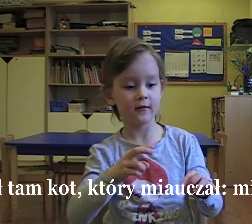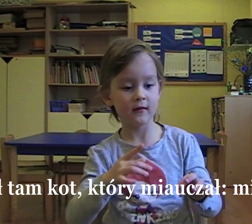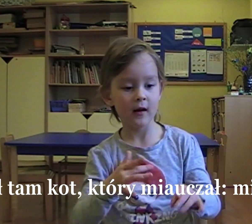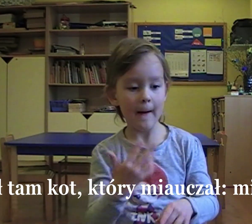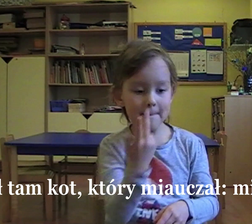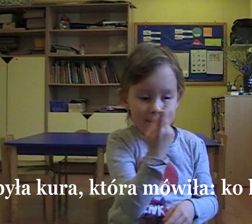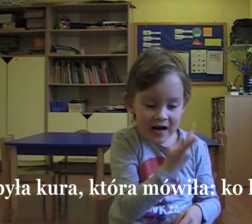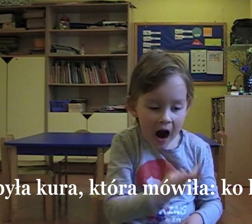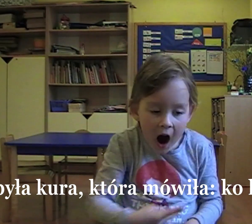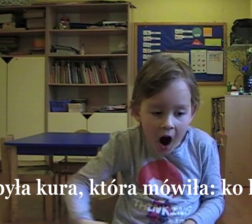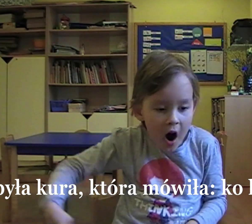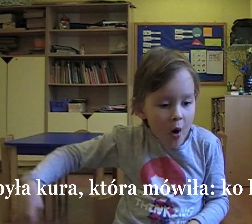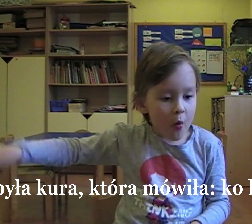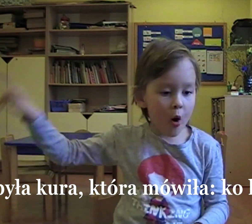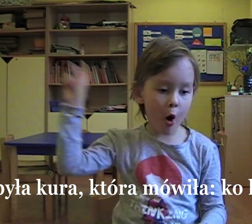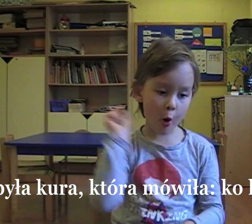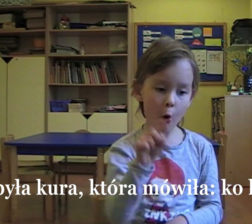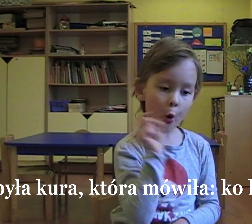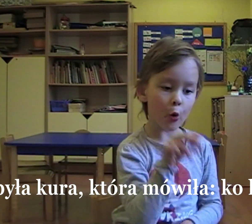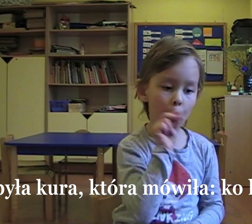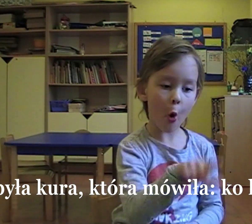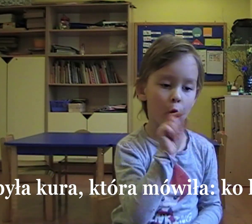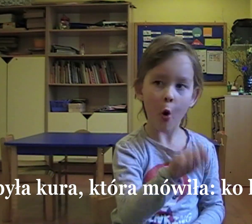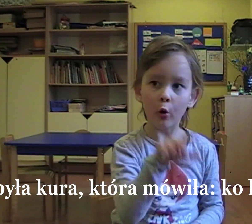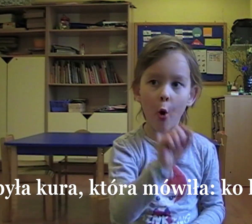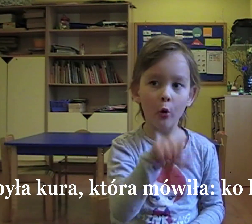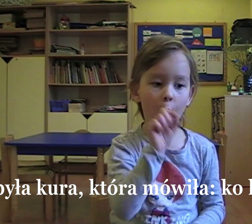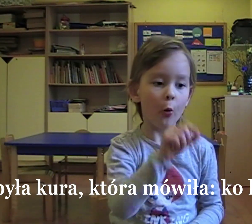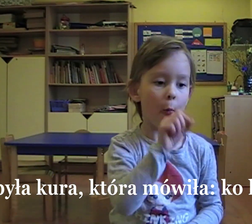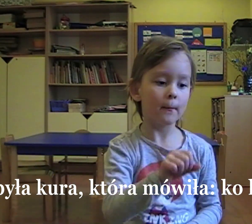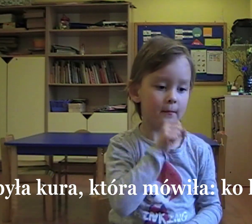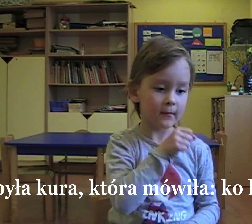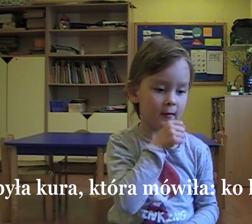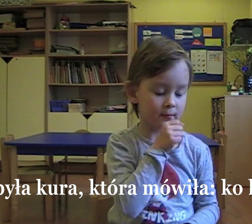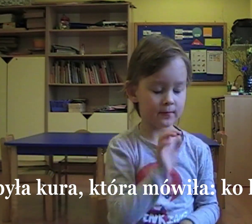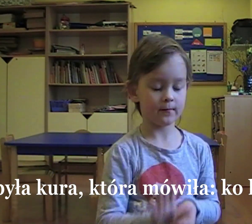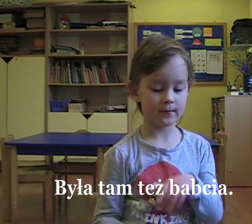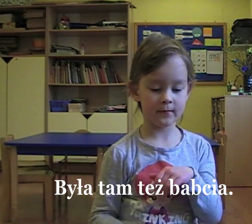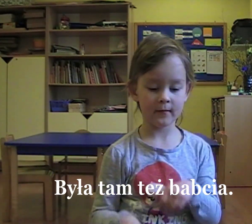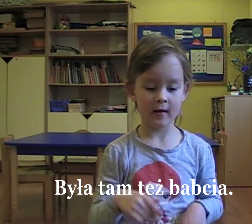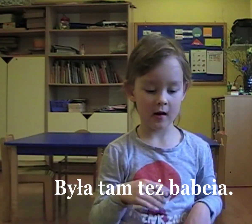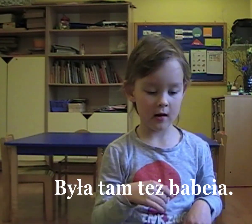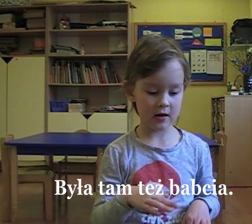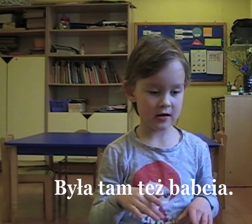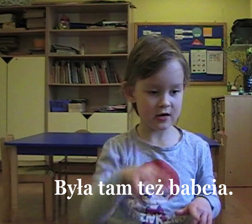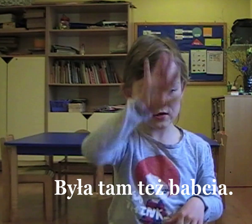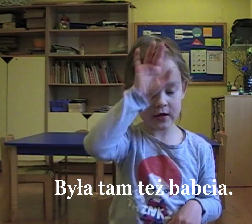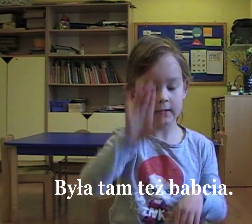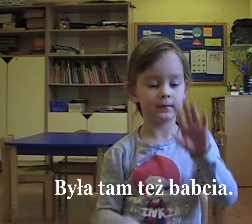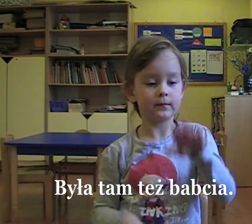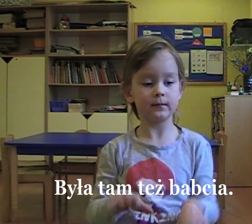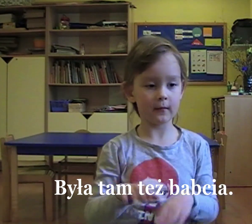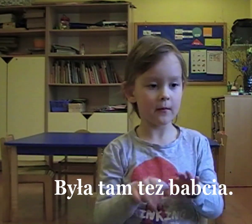który miauczał. Miau! Była kura, która mówiła ko, ko, ko, ko.